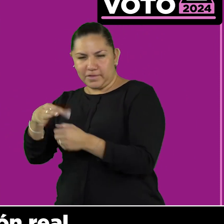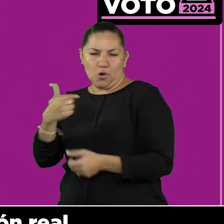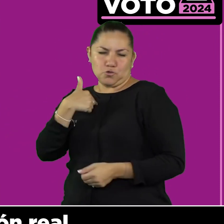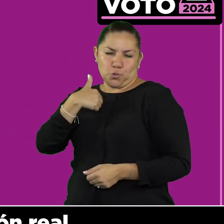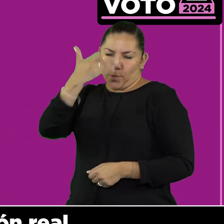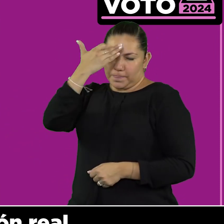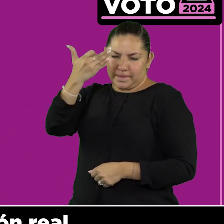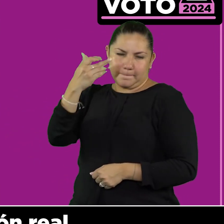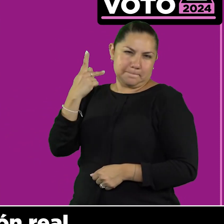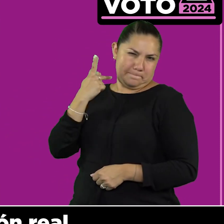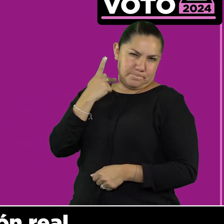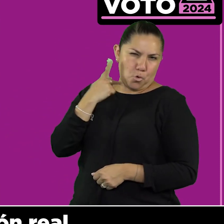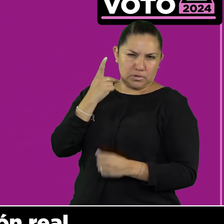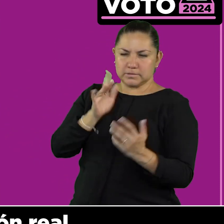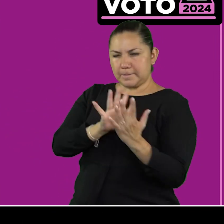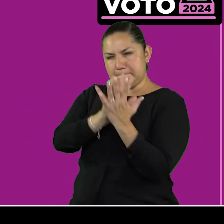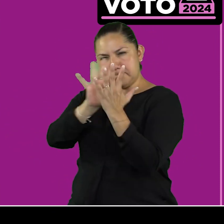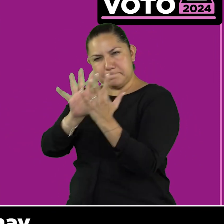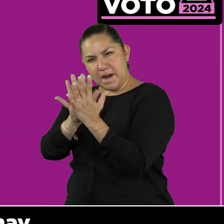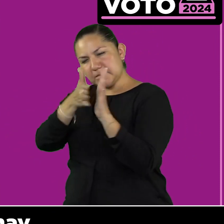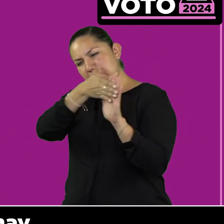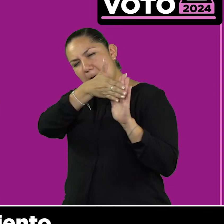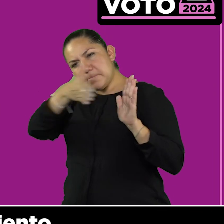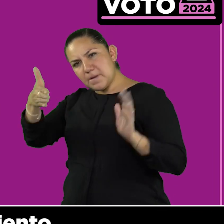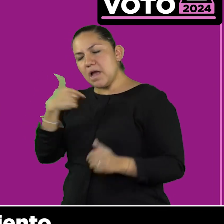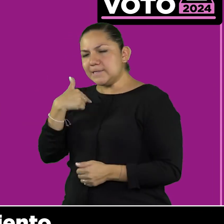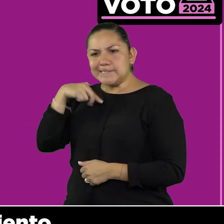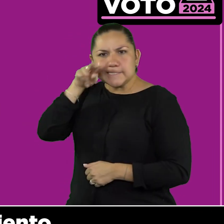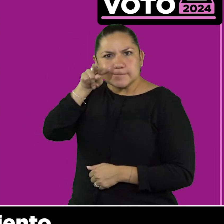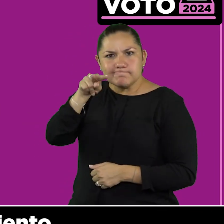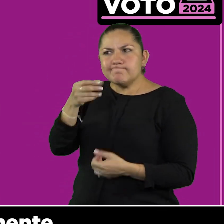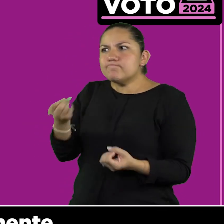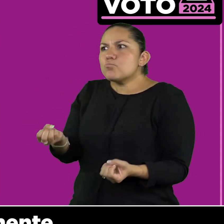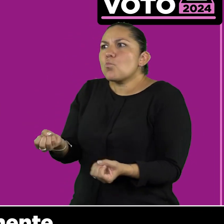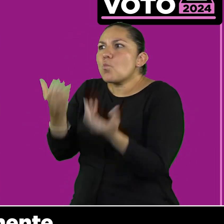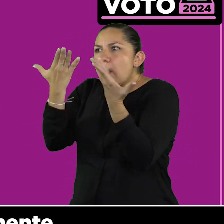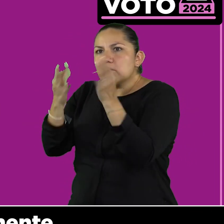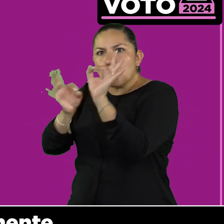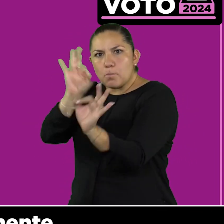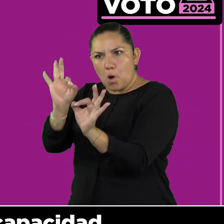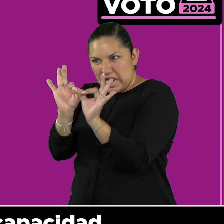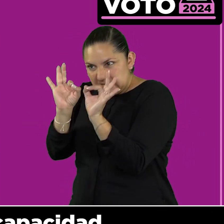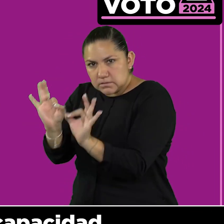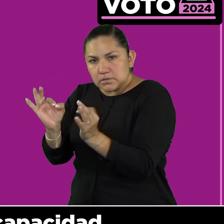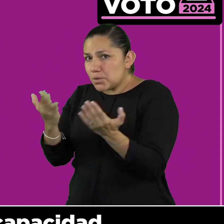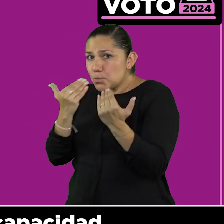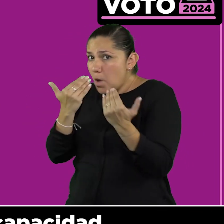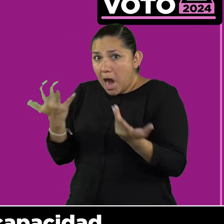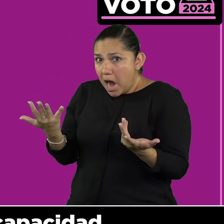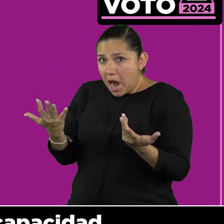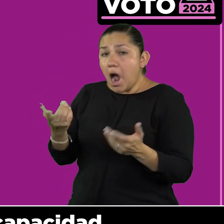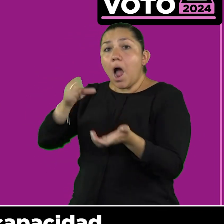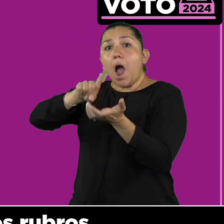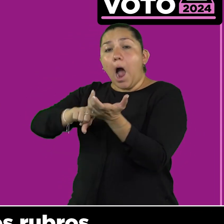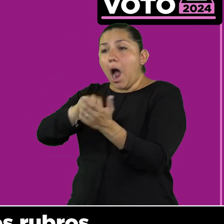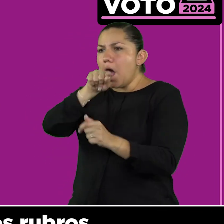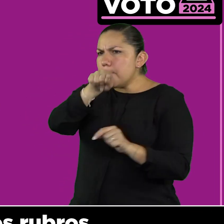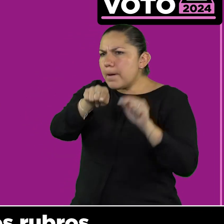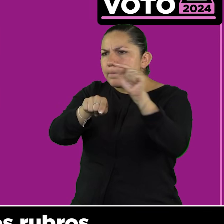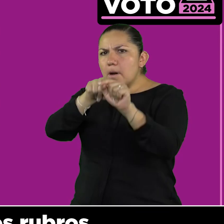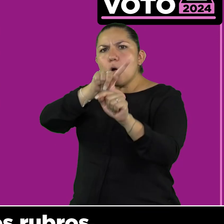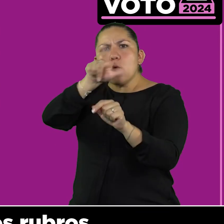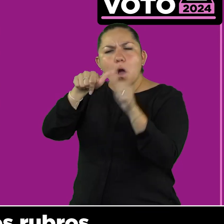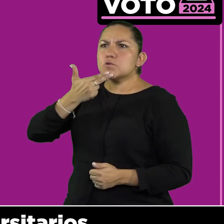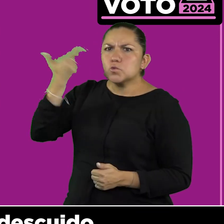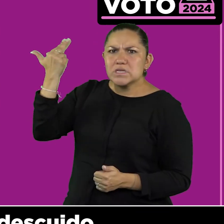hay un padrón, real, que no hay un seguimiento, y no solamente en tema de discapacidad, sino